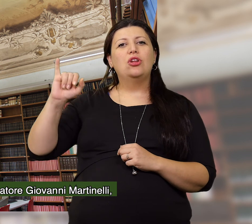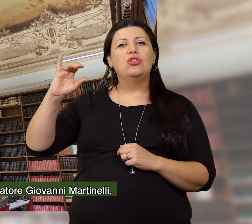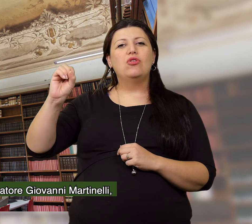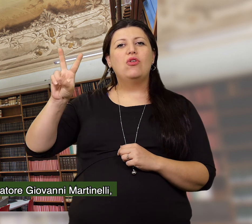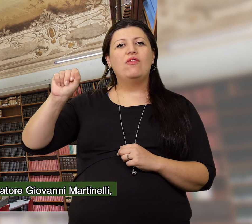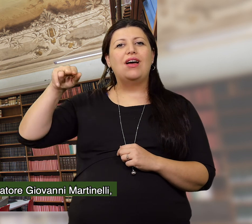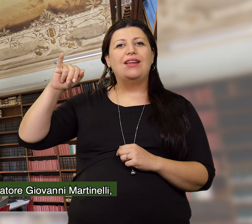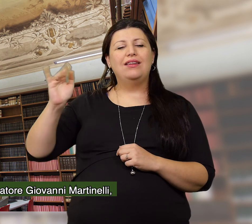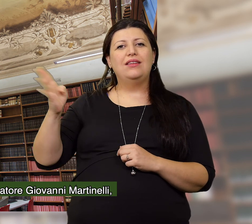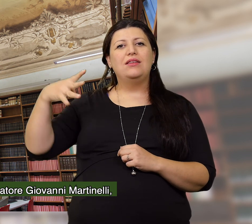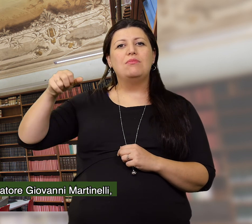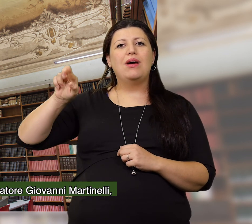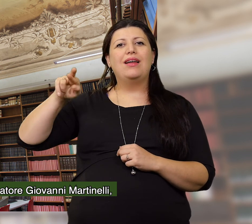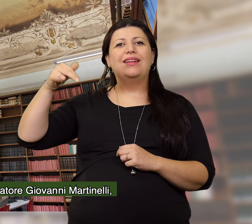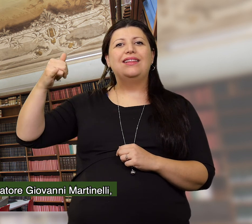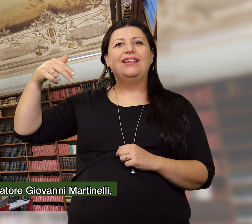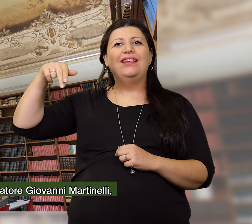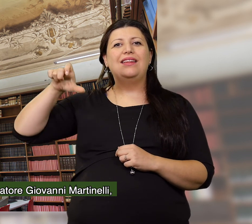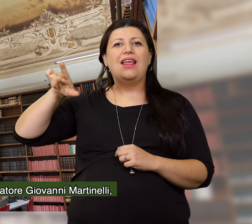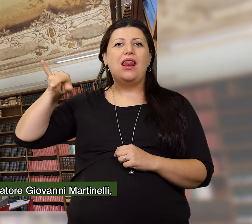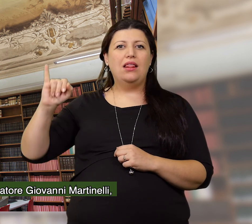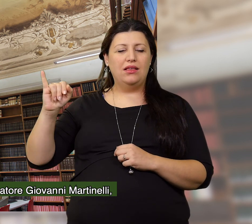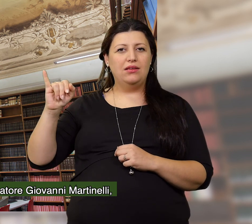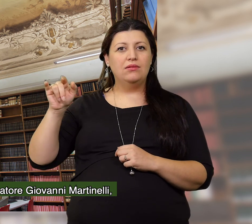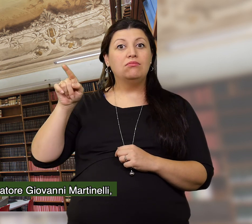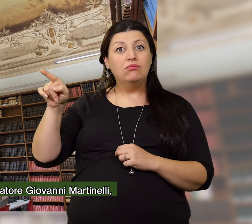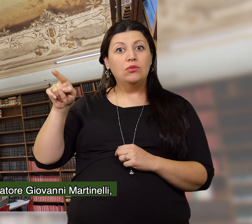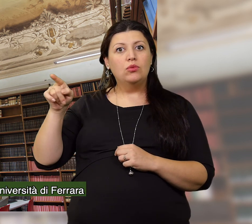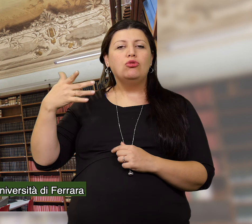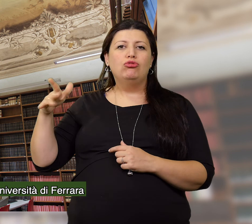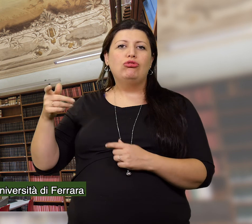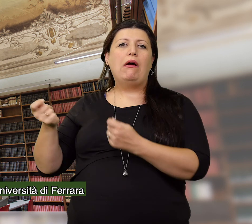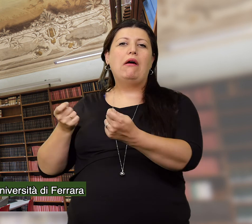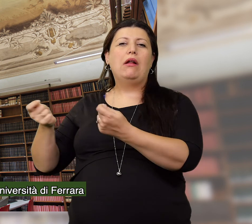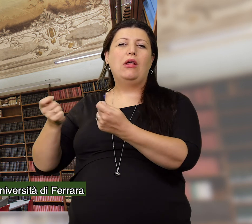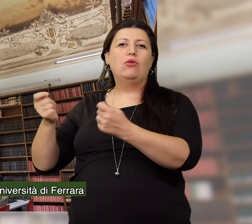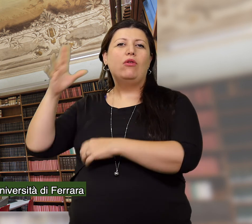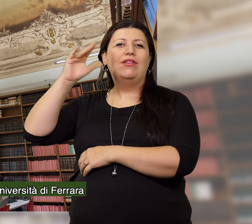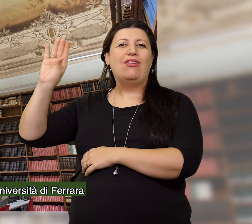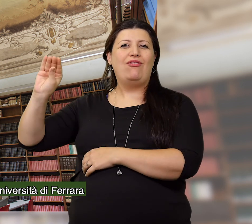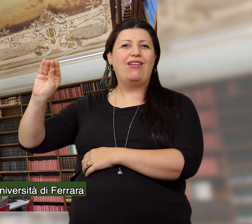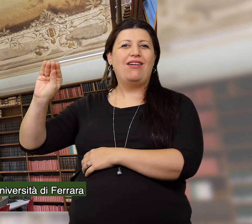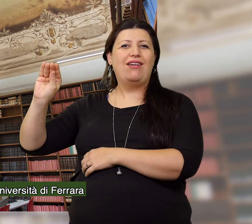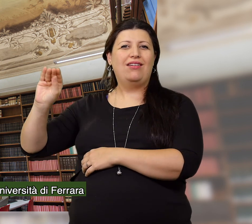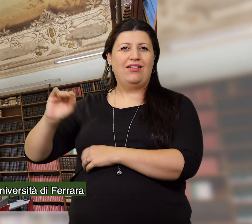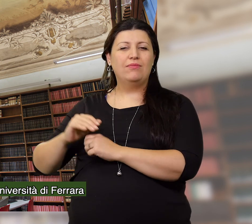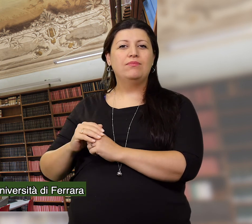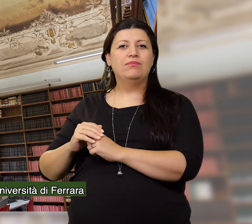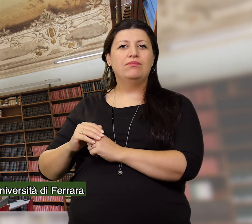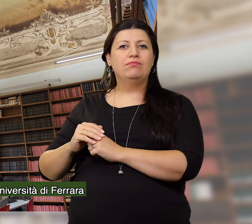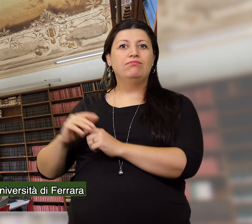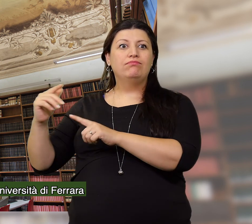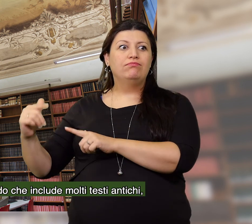Giovanni Martinelli, rettore dell'Università di Ferrara,